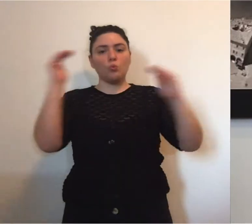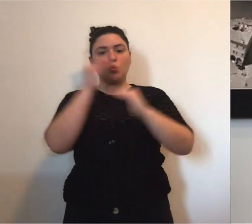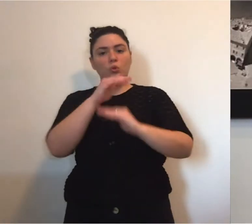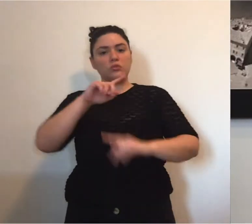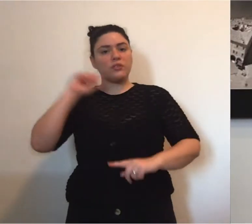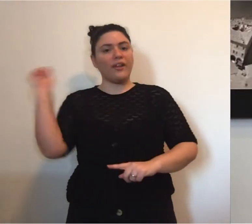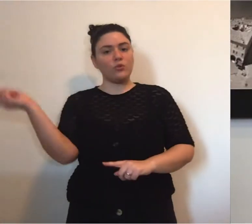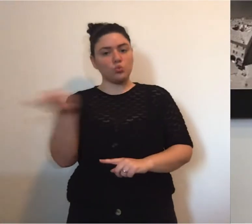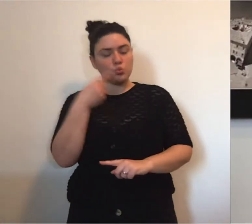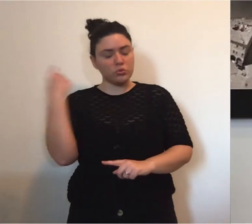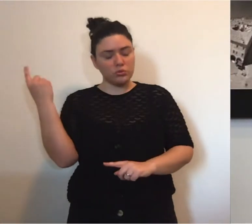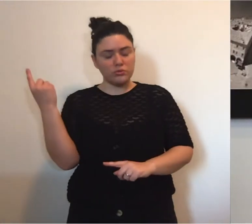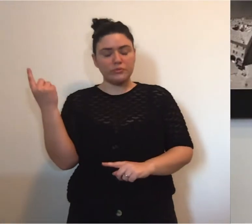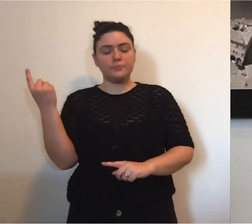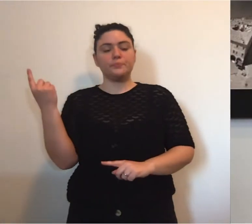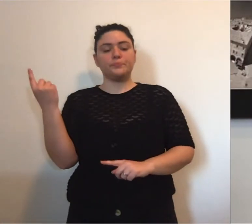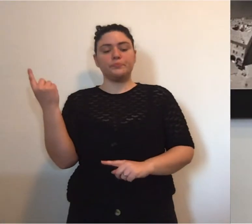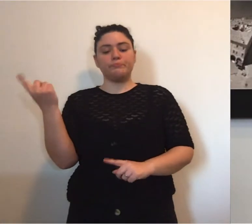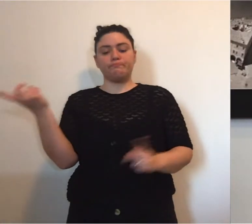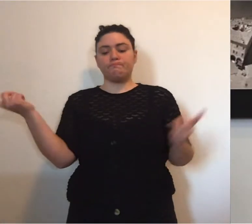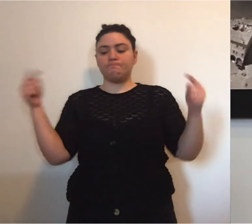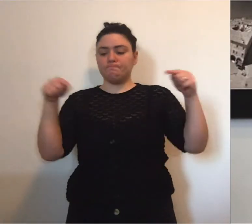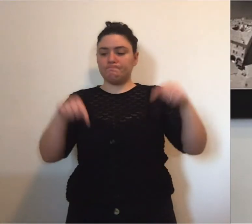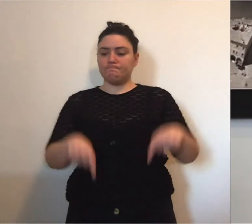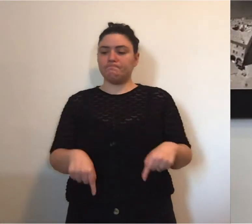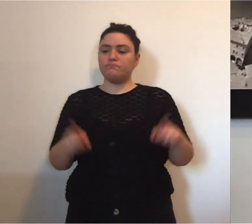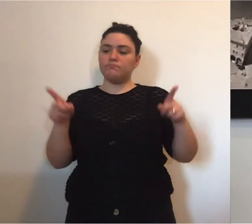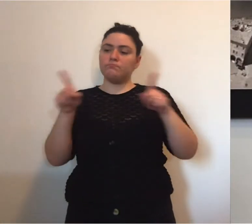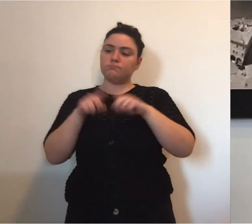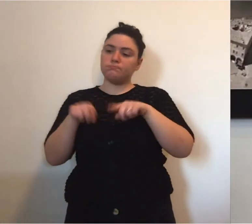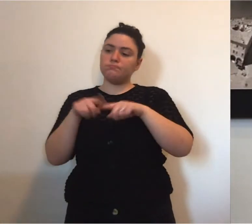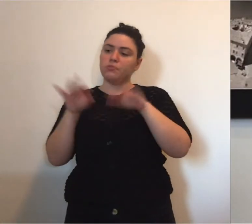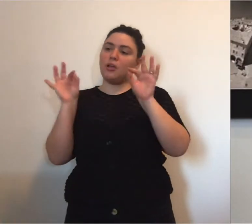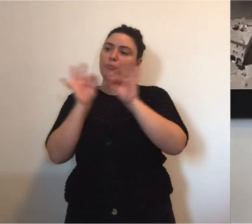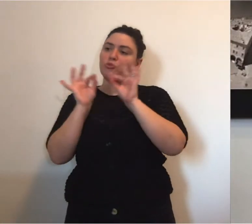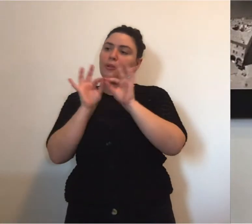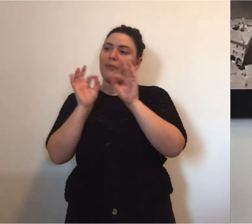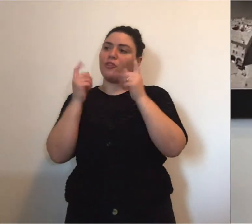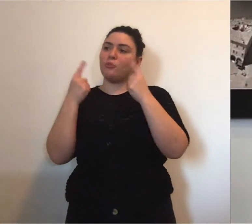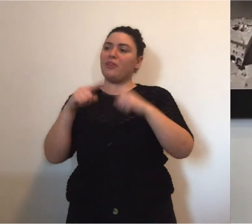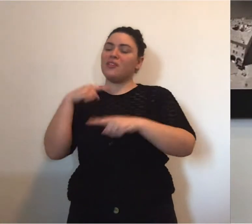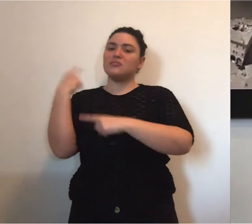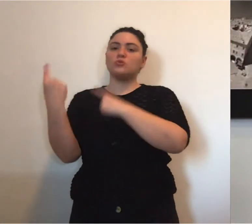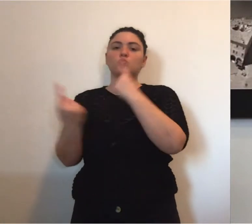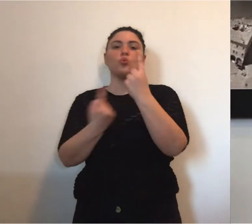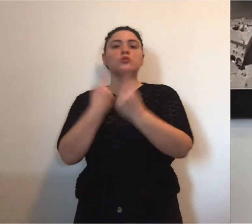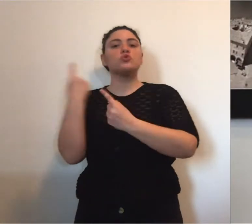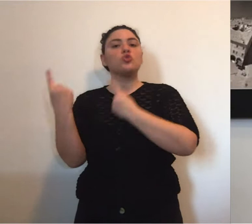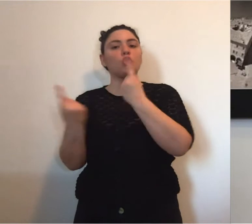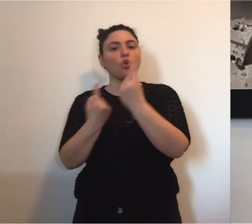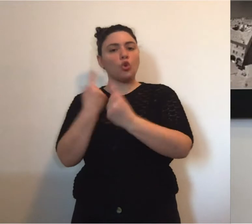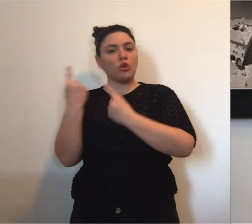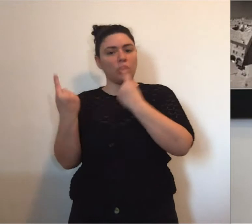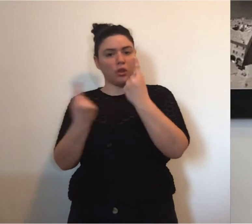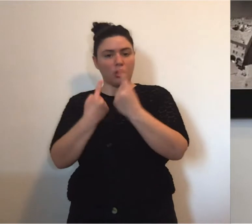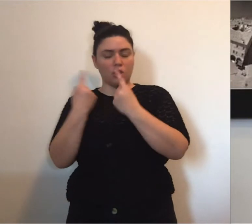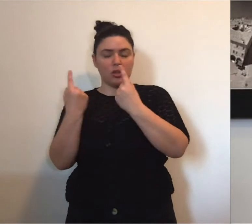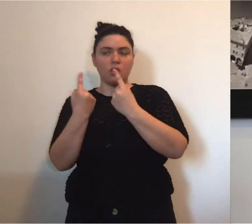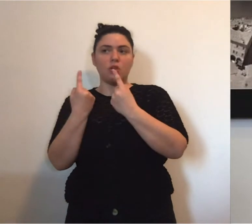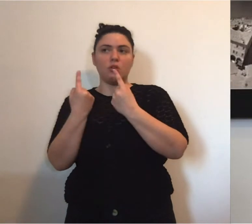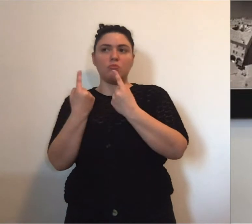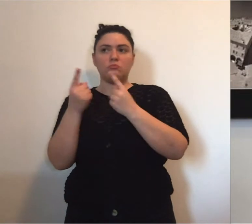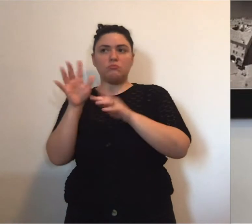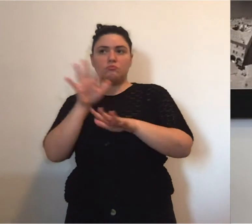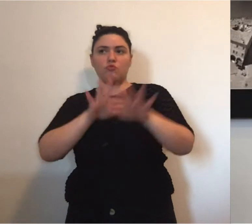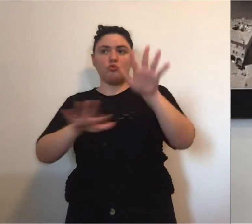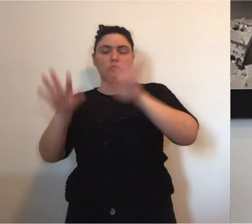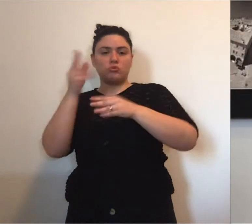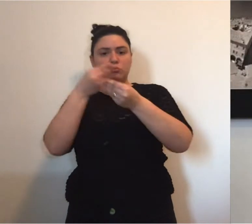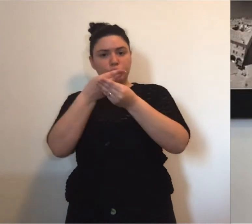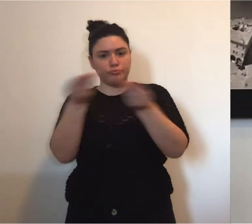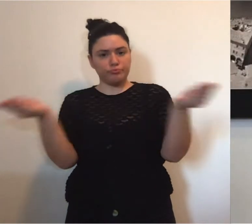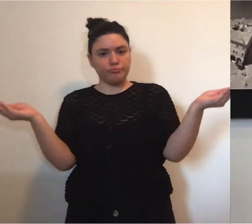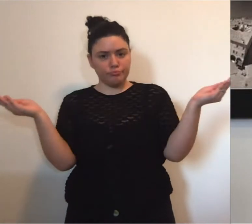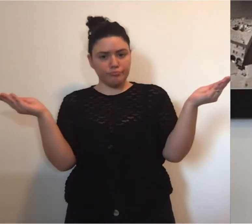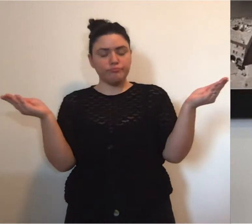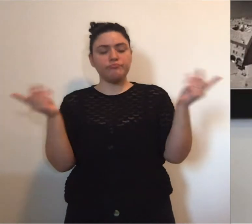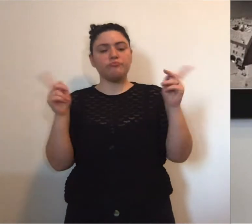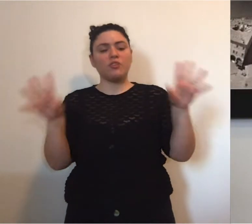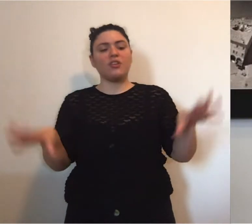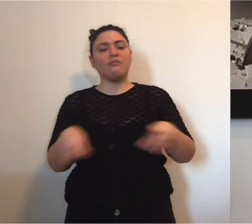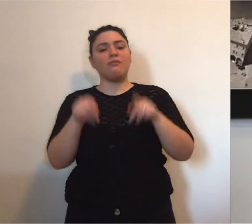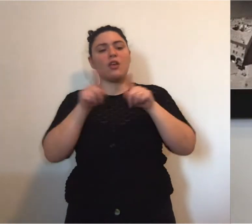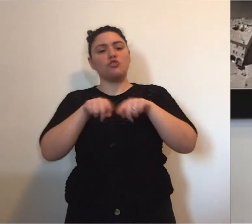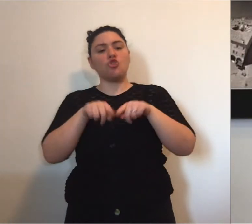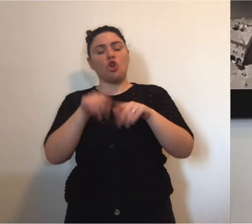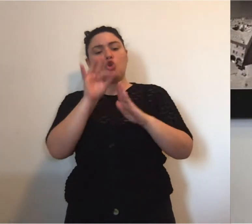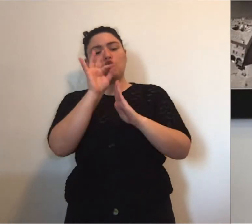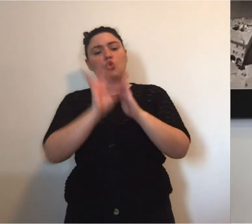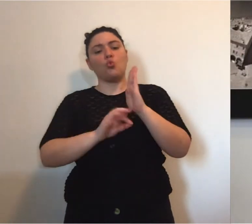Buonasera a tutti, siamo al consueto appuntamento per fare il punto della situazione, parto